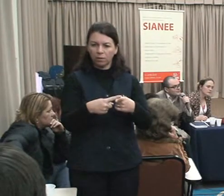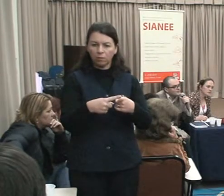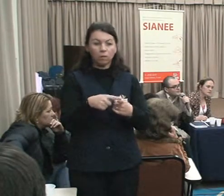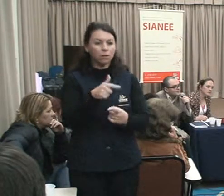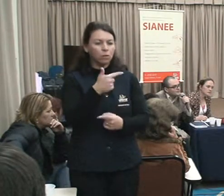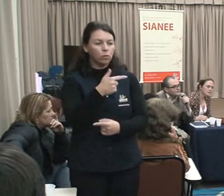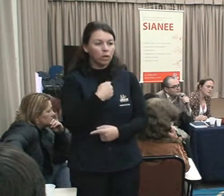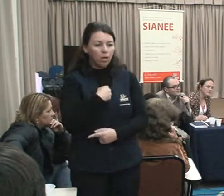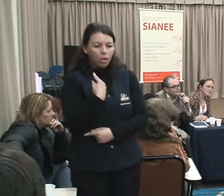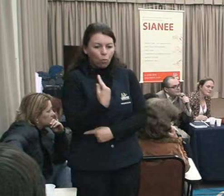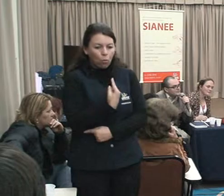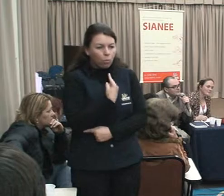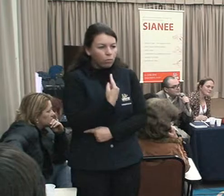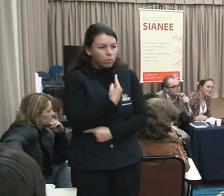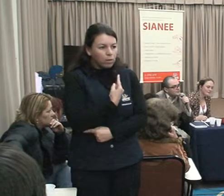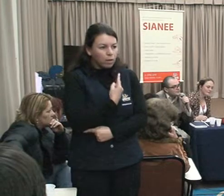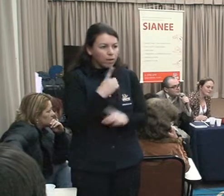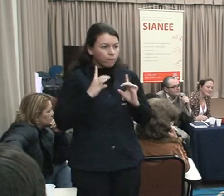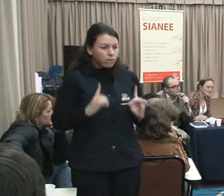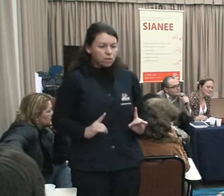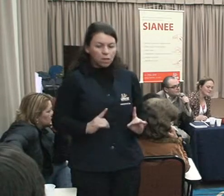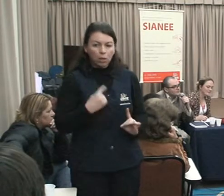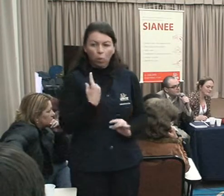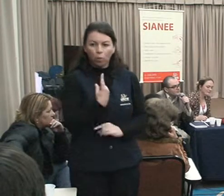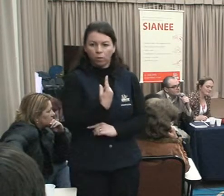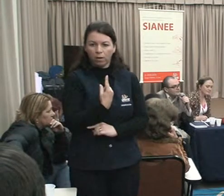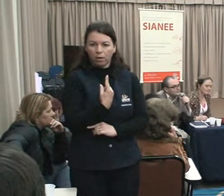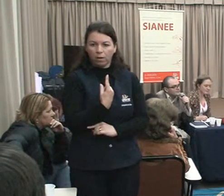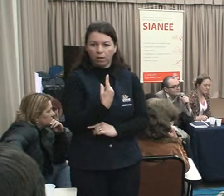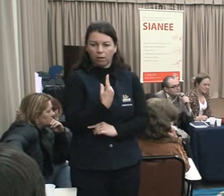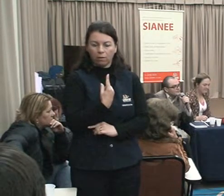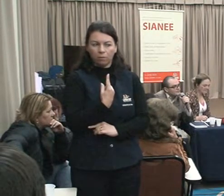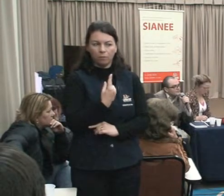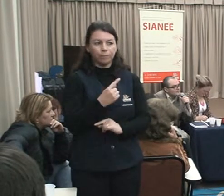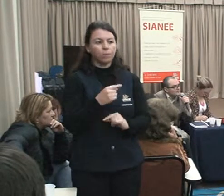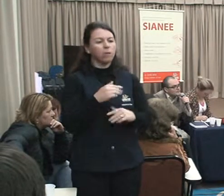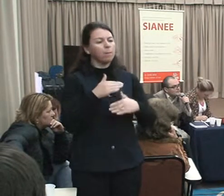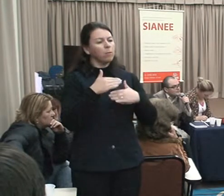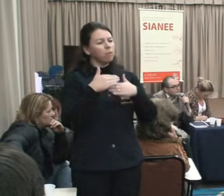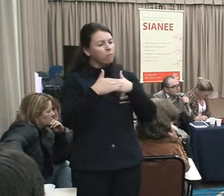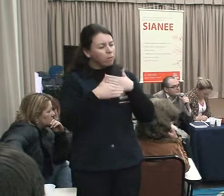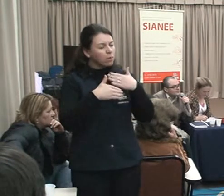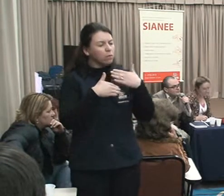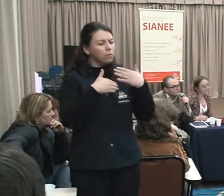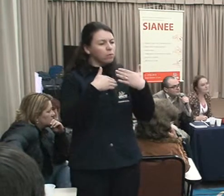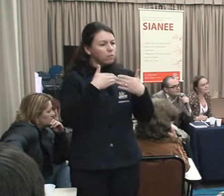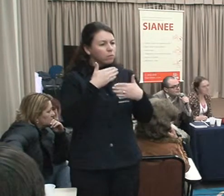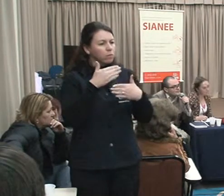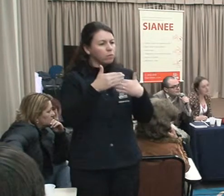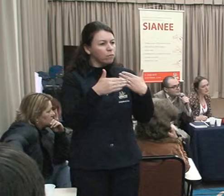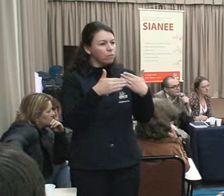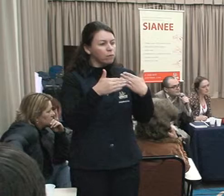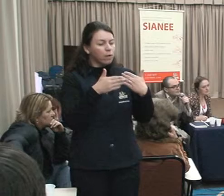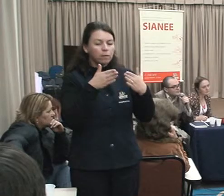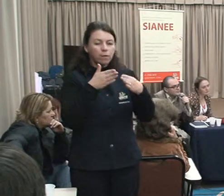Eu acho que é um trabalho apto para a gente chamar.